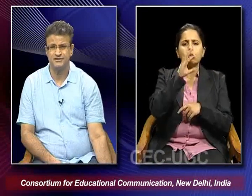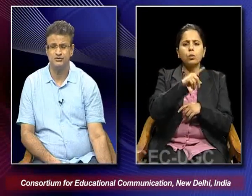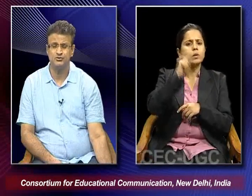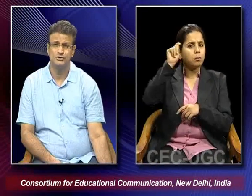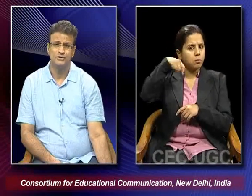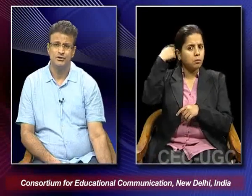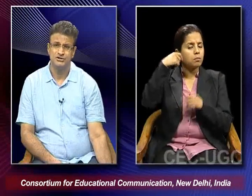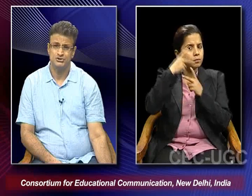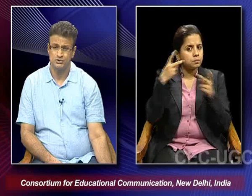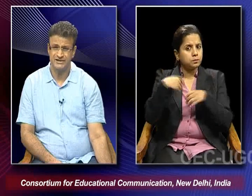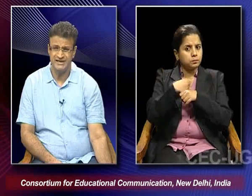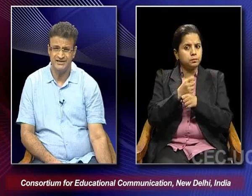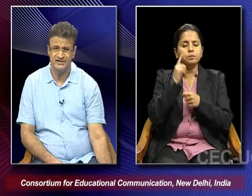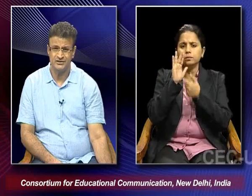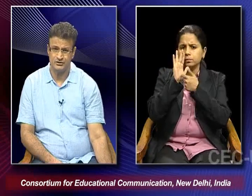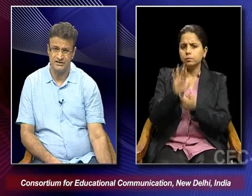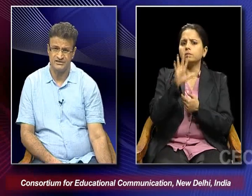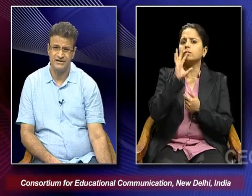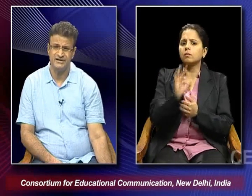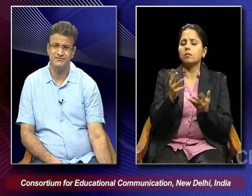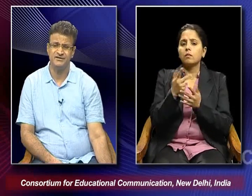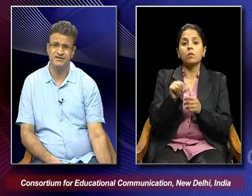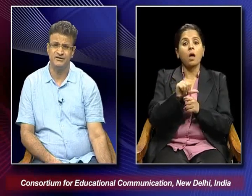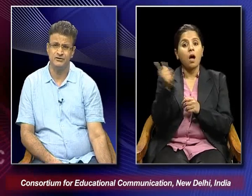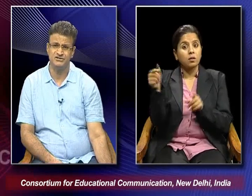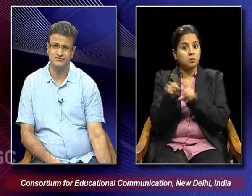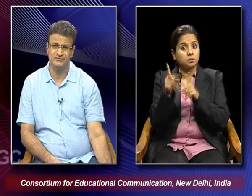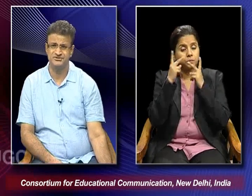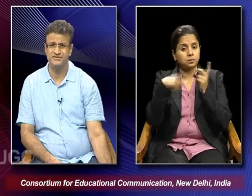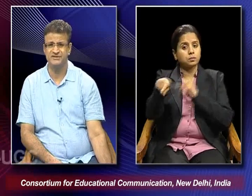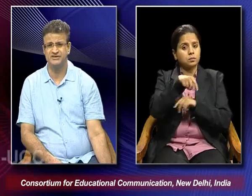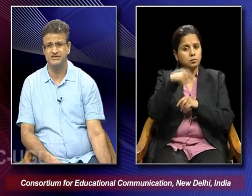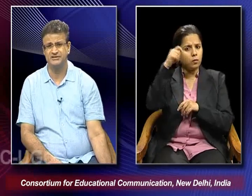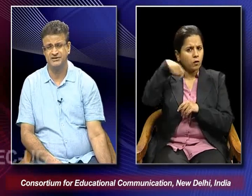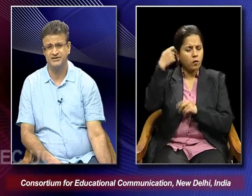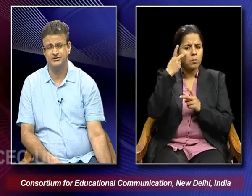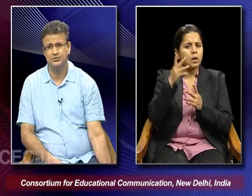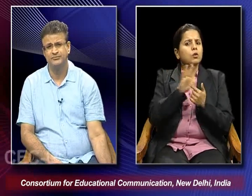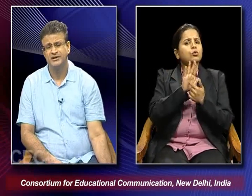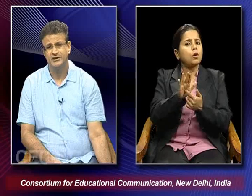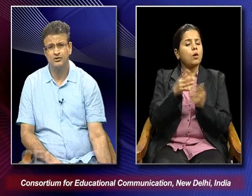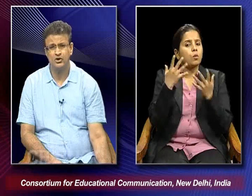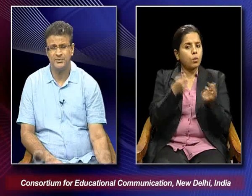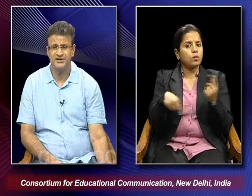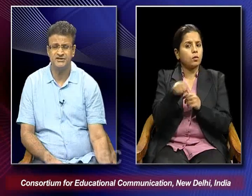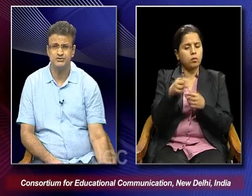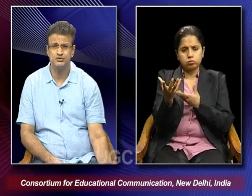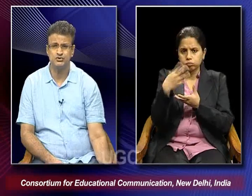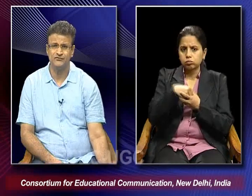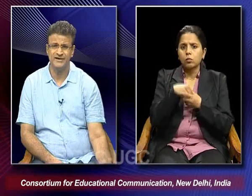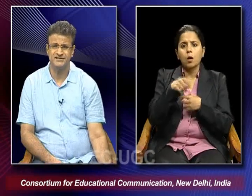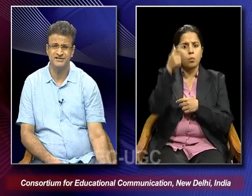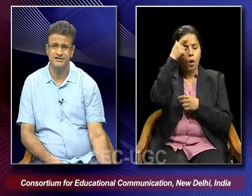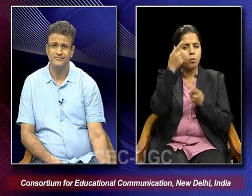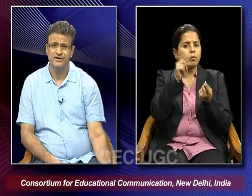way trying to show the reality and on the other hand when the Neuralist films when they tended to incorporate the issues